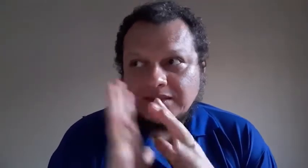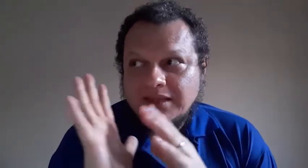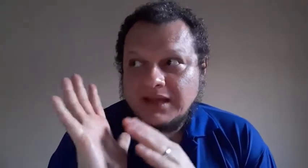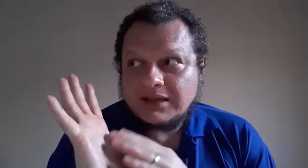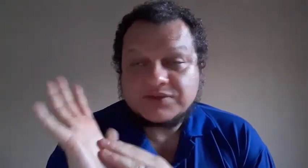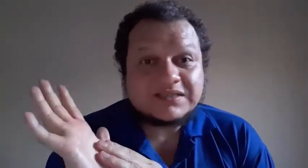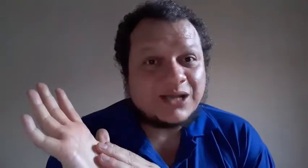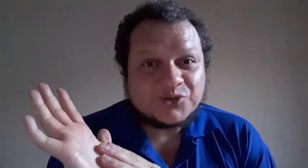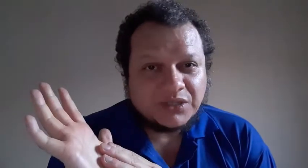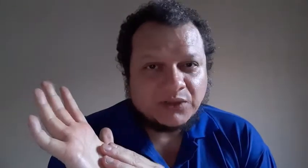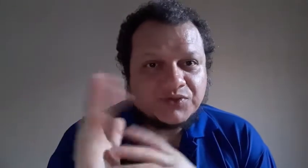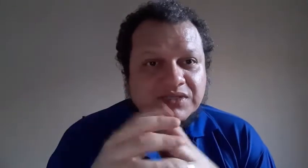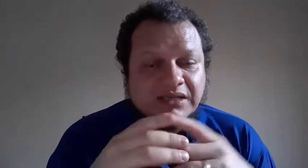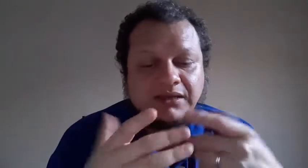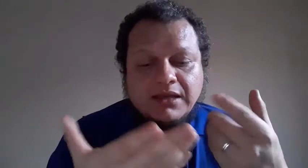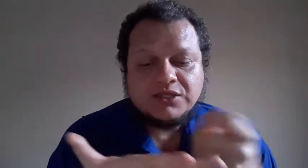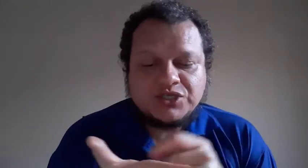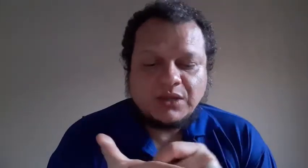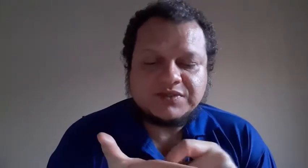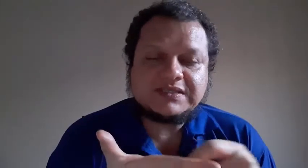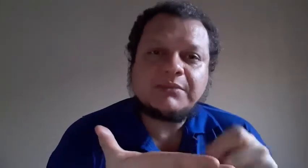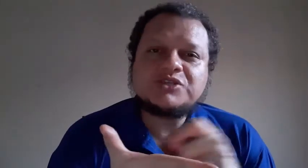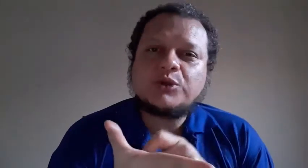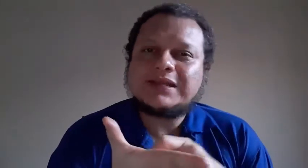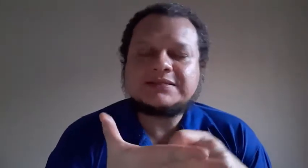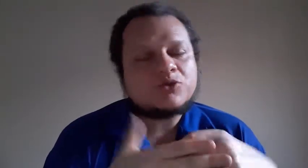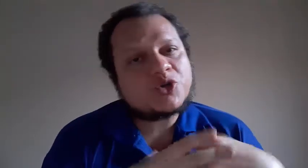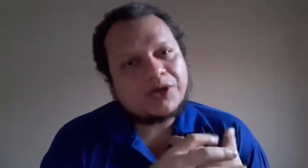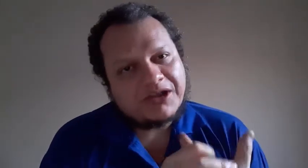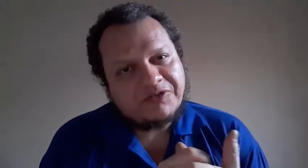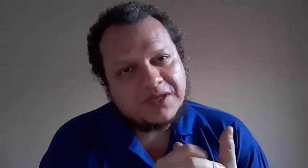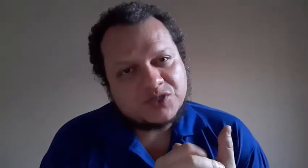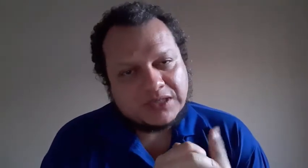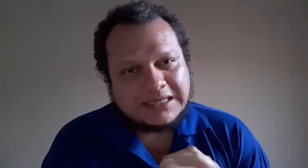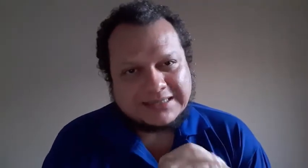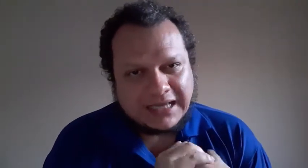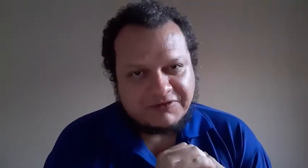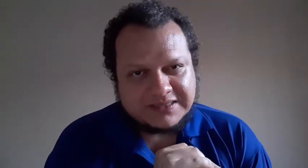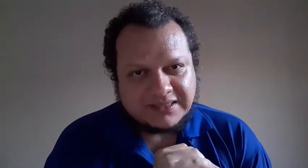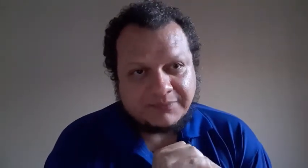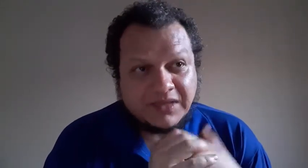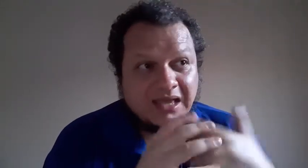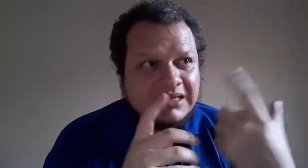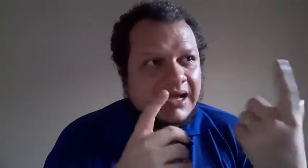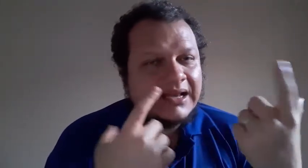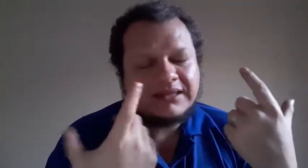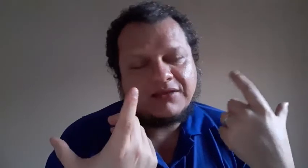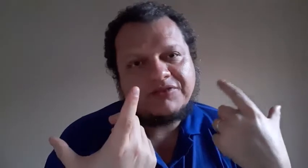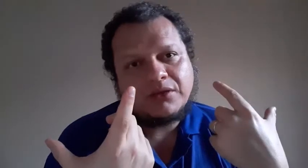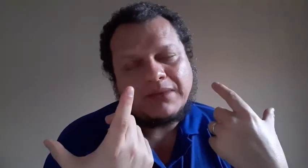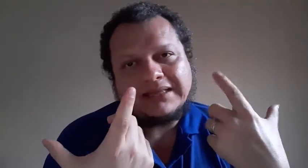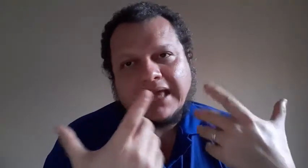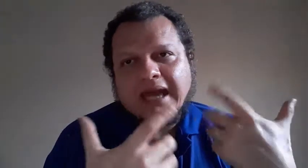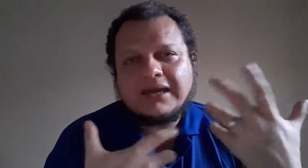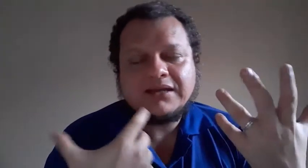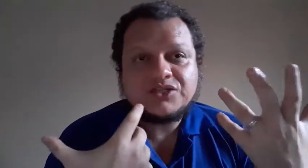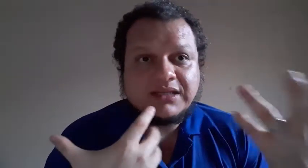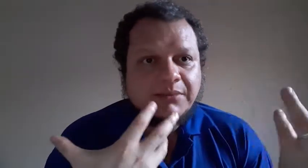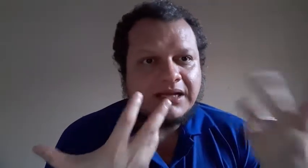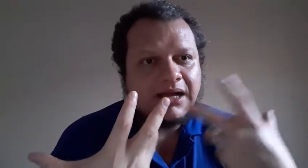dos Estados Unidos, que tinha um sistema de anotação de coreografias de dança que ela fazia. E aí, ela teve uma ideia de trabalhar